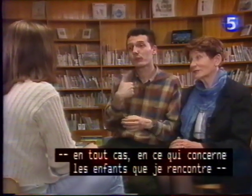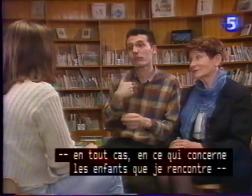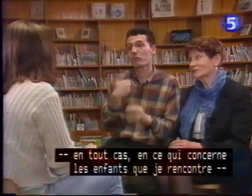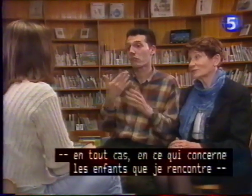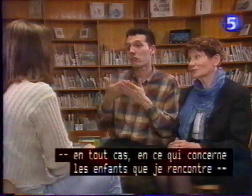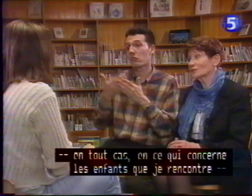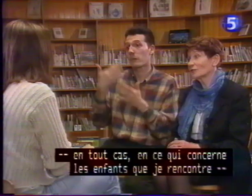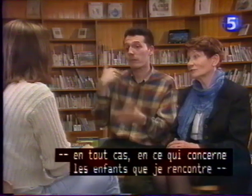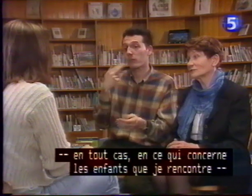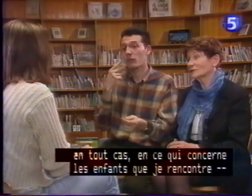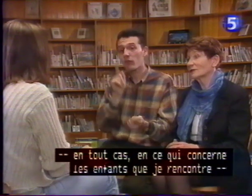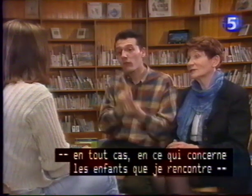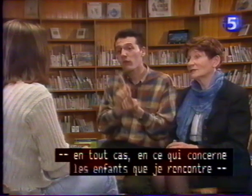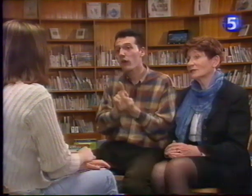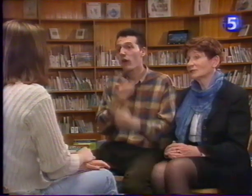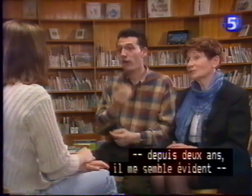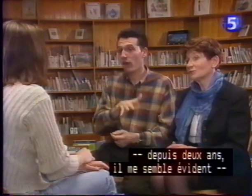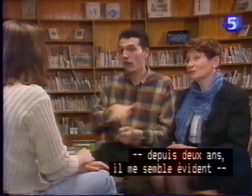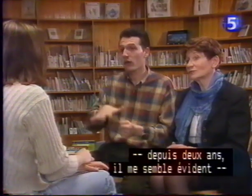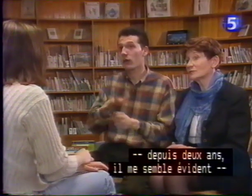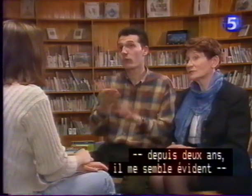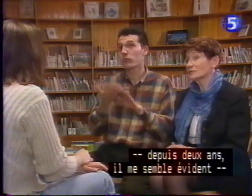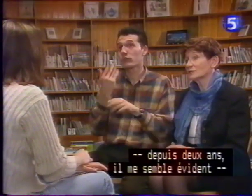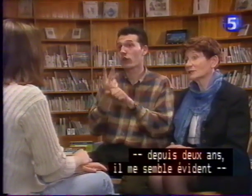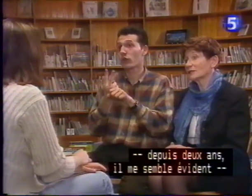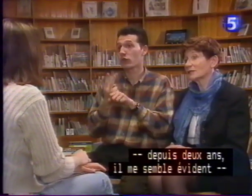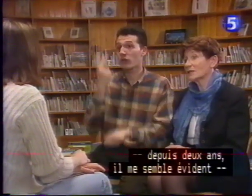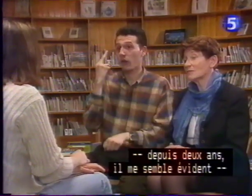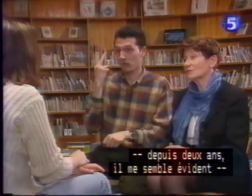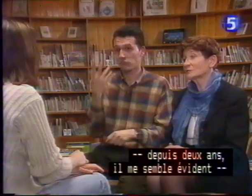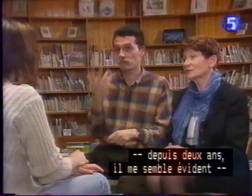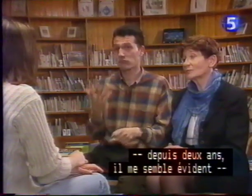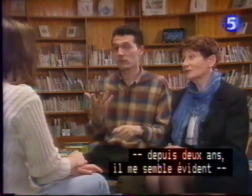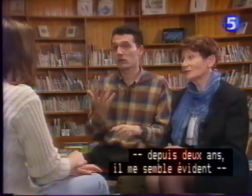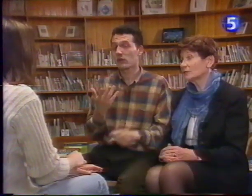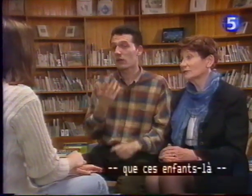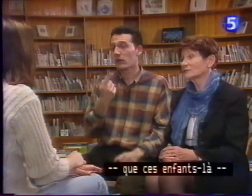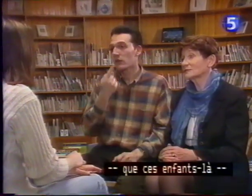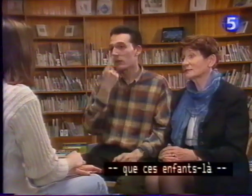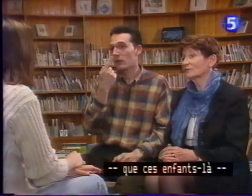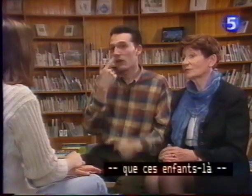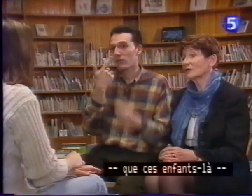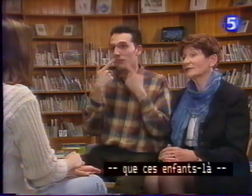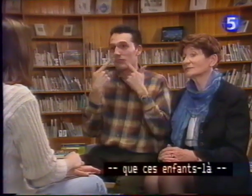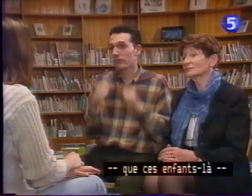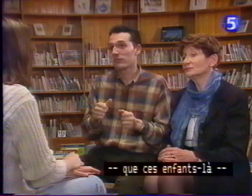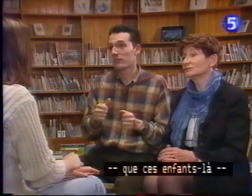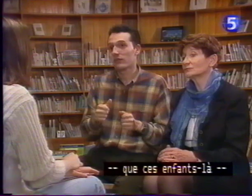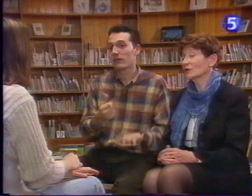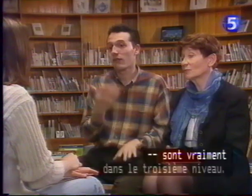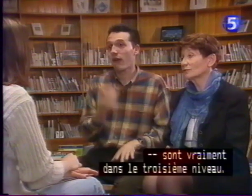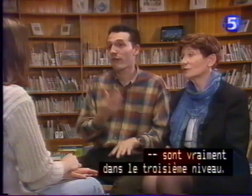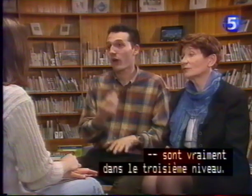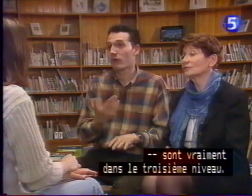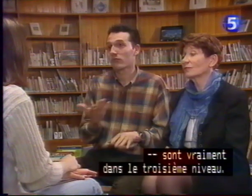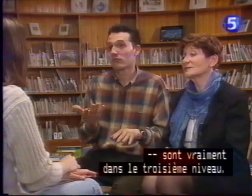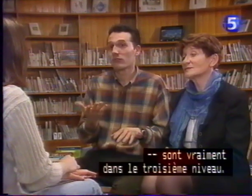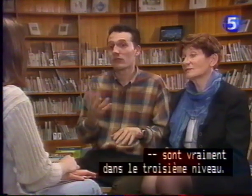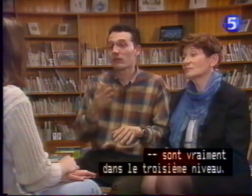enfants que je rencontre, depuis deux ans, il me semble évident que ces enfants-là sont vraiment dans le troisième niveau,